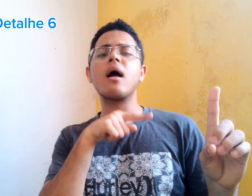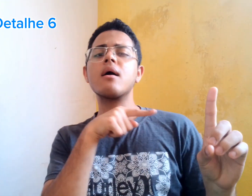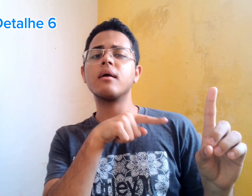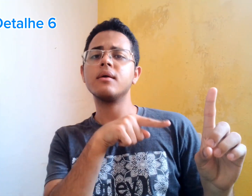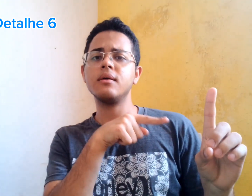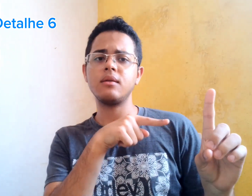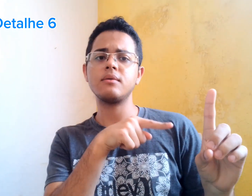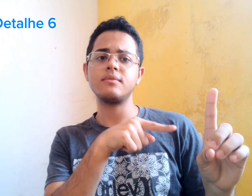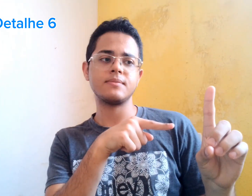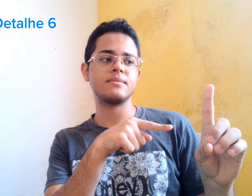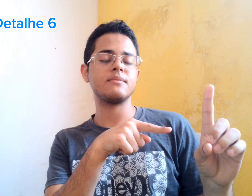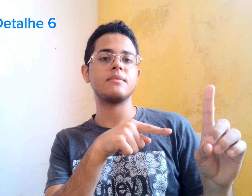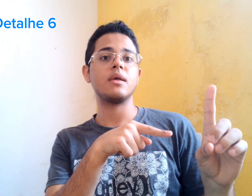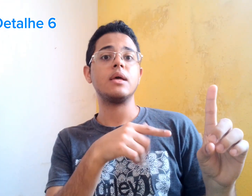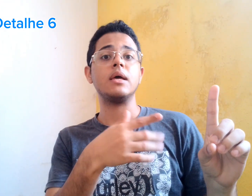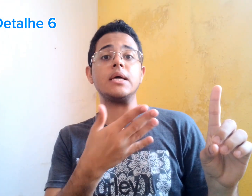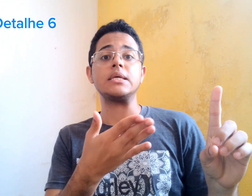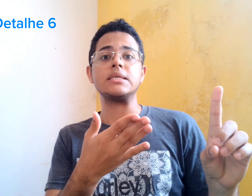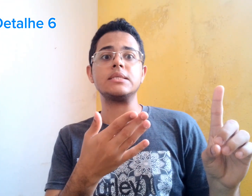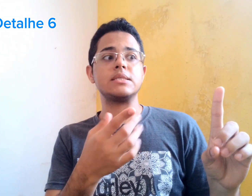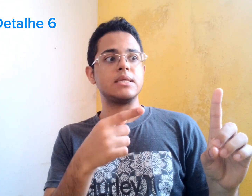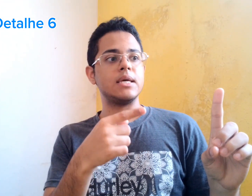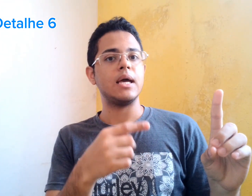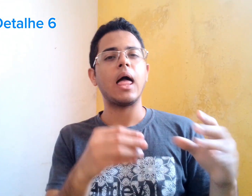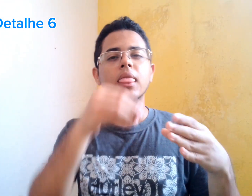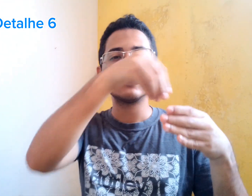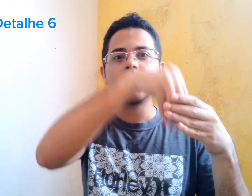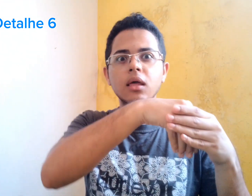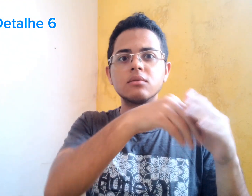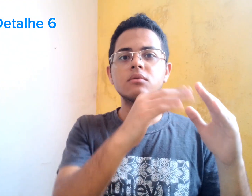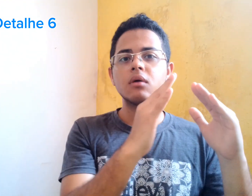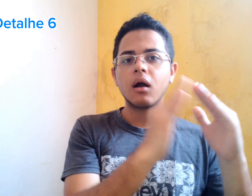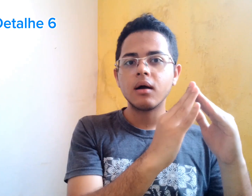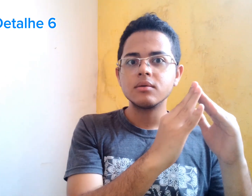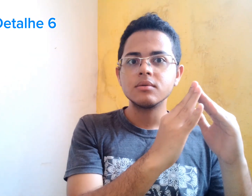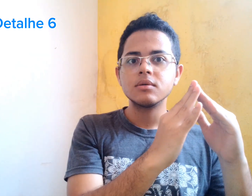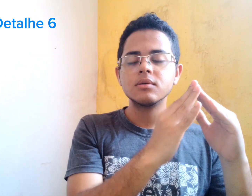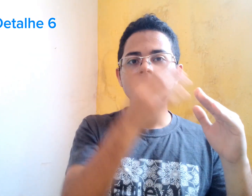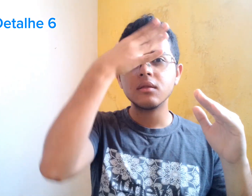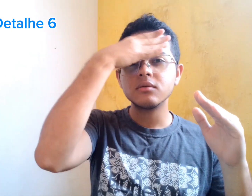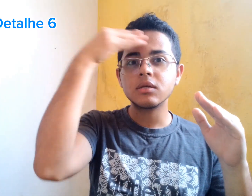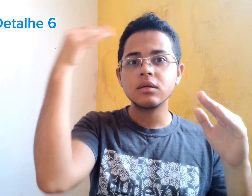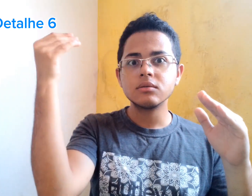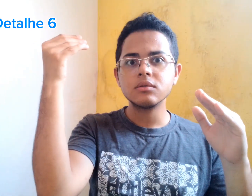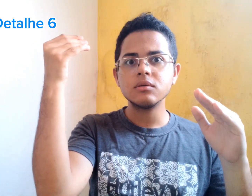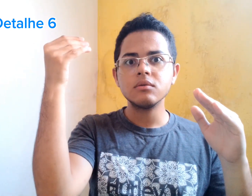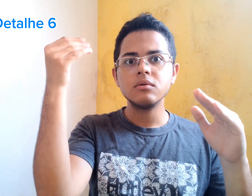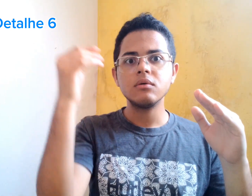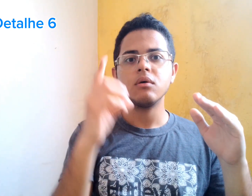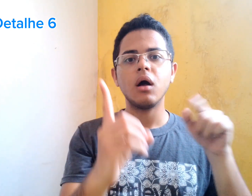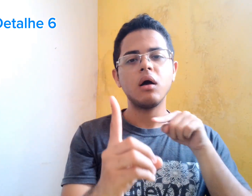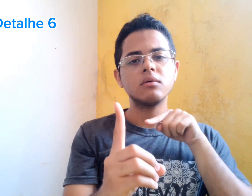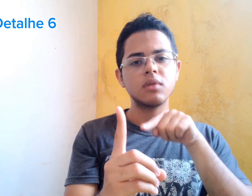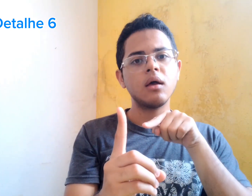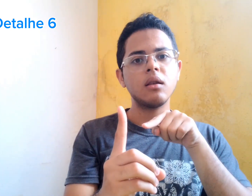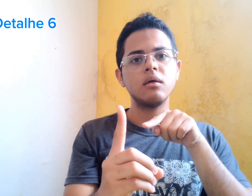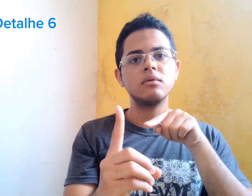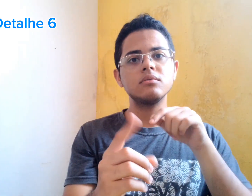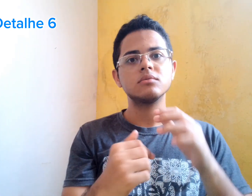Até em casa. Viu esse transtorno tentando ajudar, né? Aí... Ele... Ele... Estava dentro de